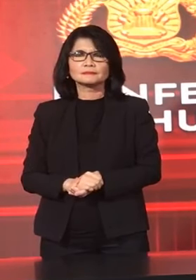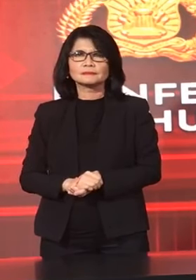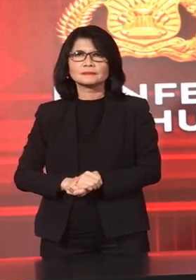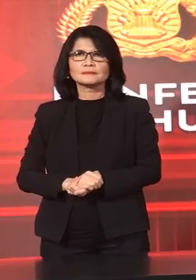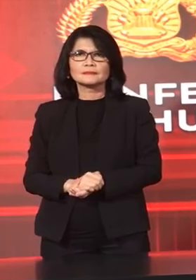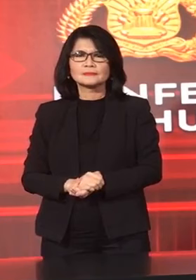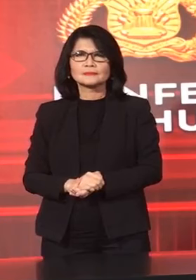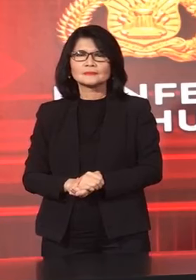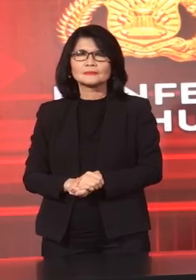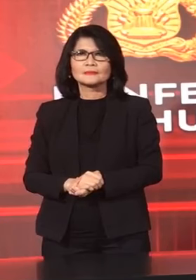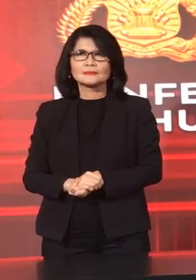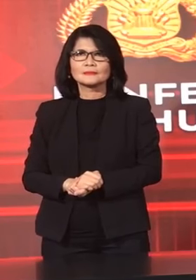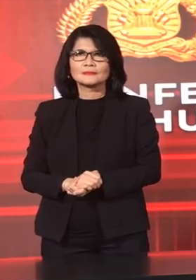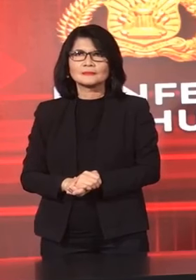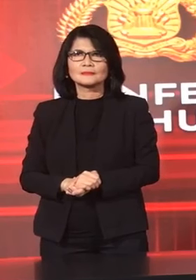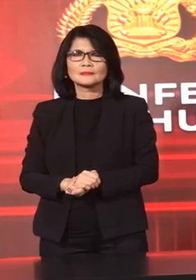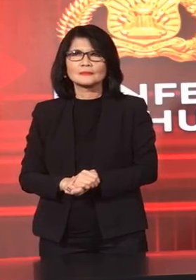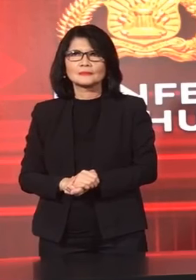Putih